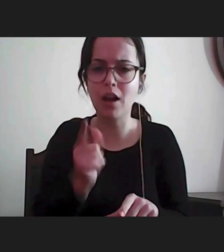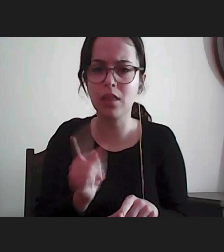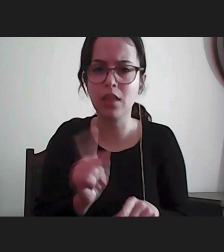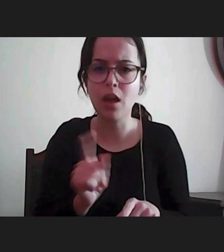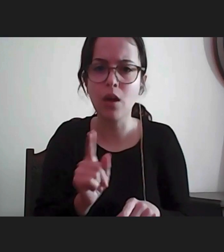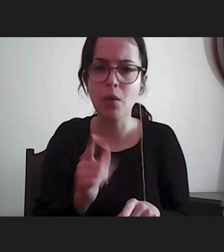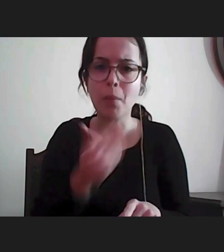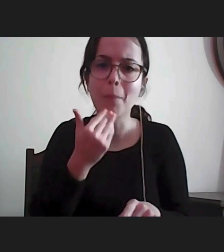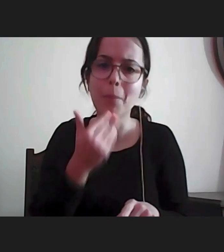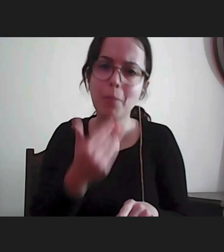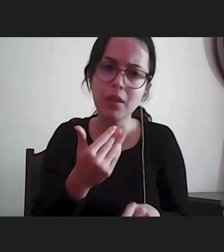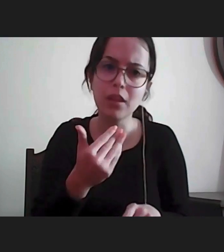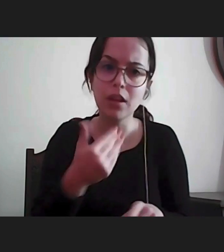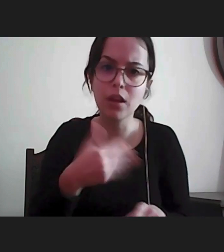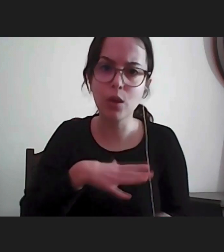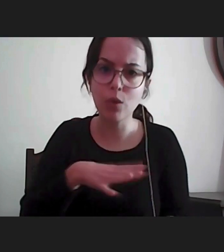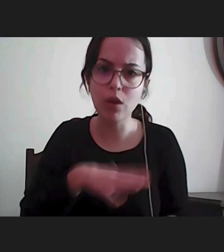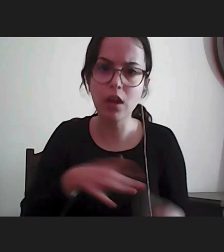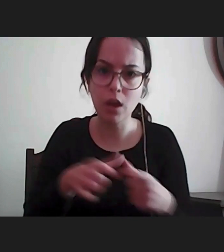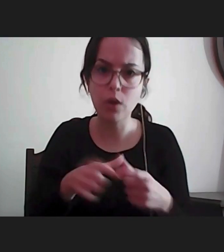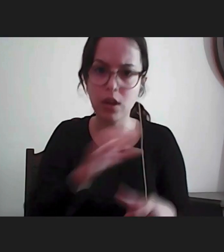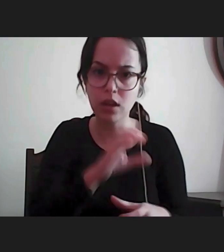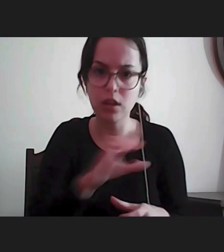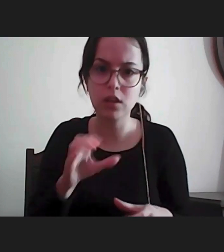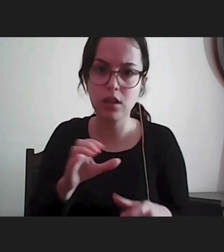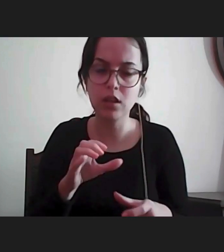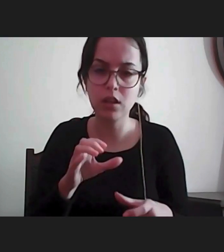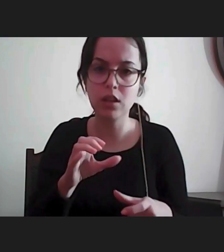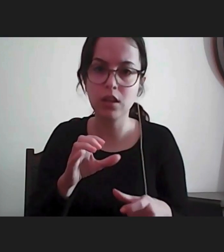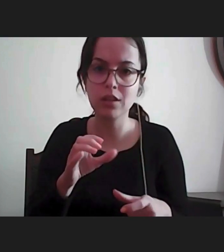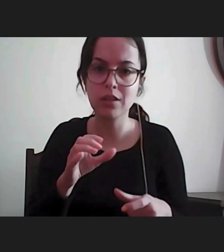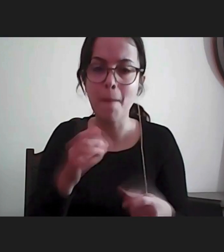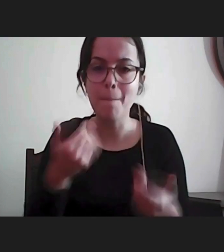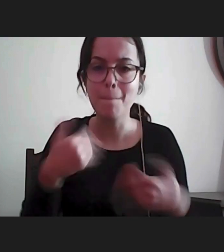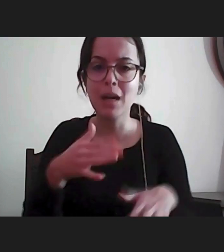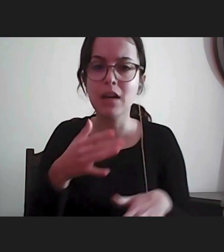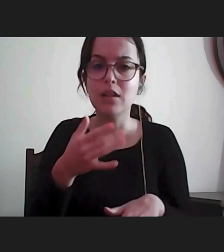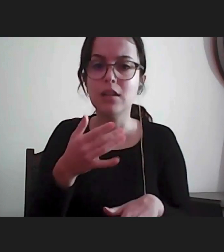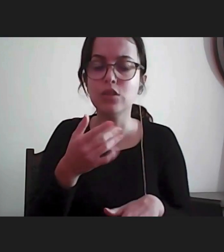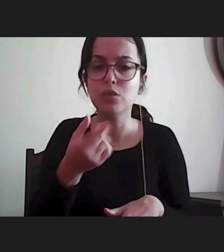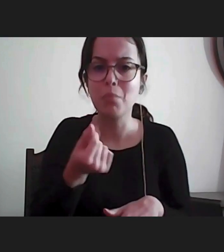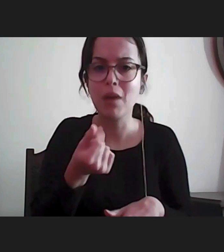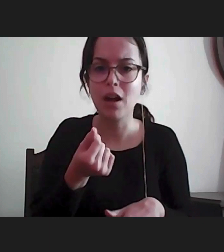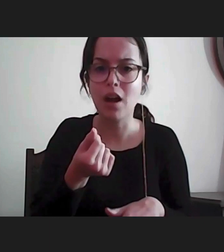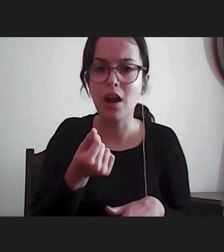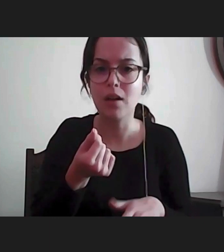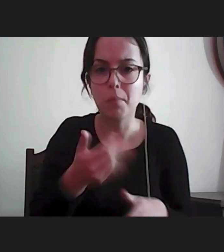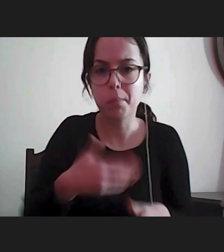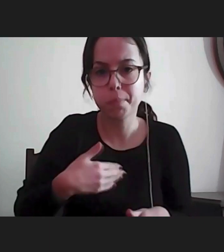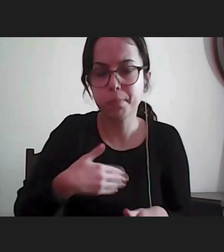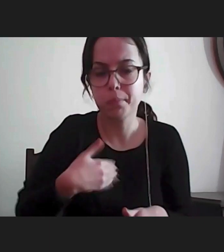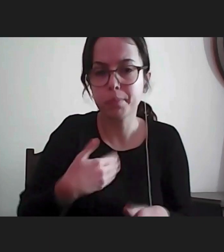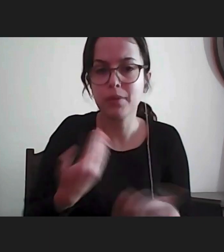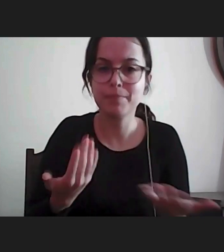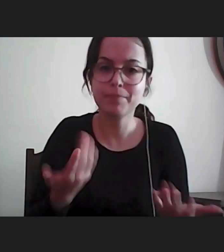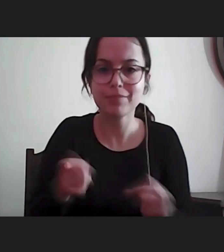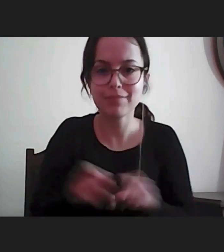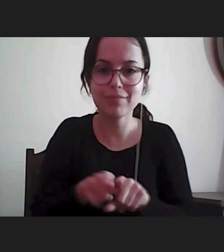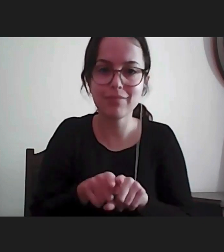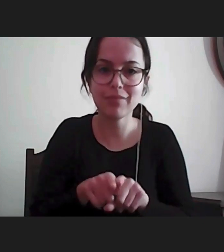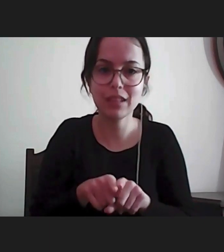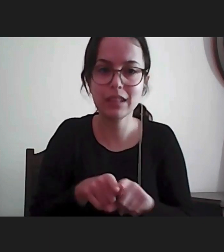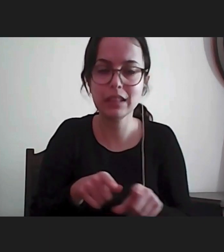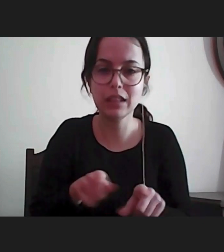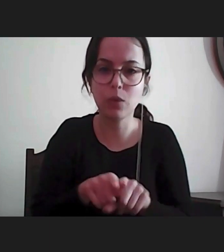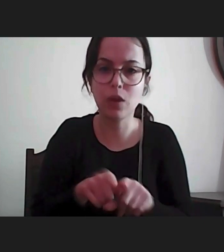sentido bom eu quero fazer o cartão de cidadão que é filetar isento da taxa esbarra com a questão bom não existe isenção